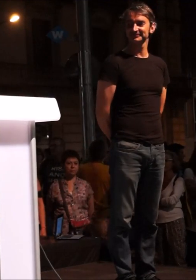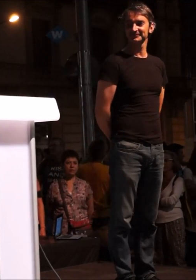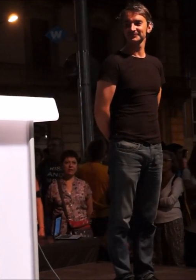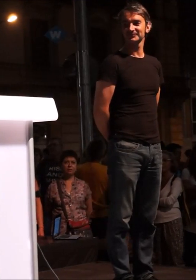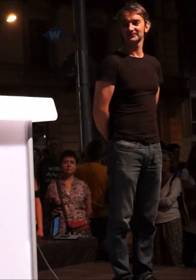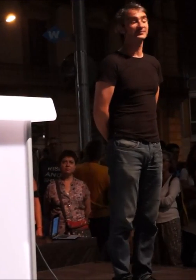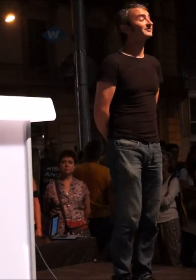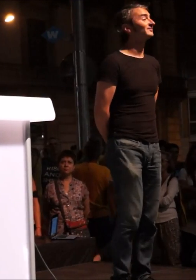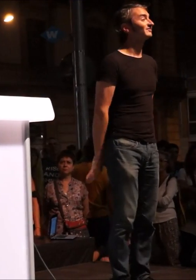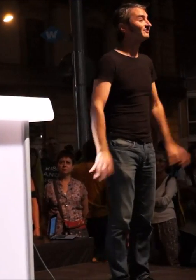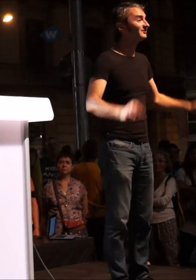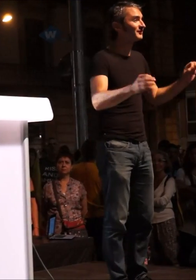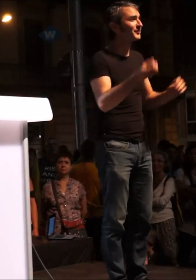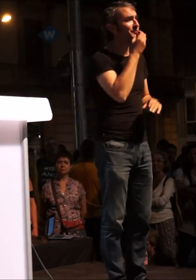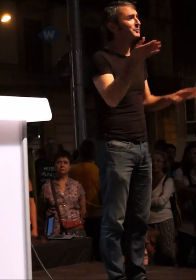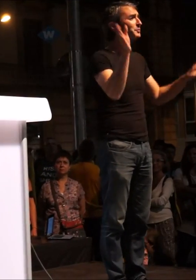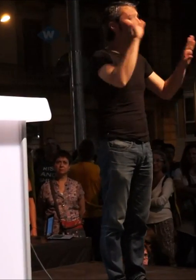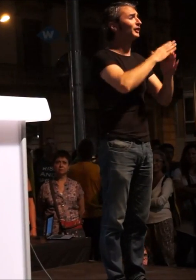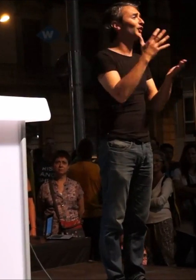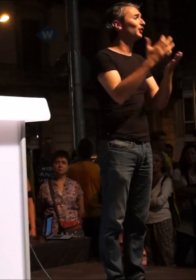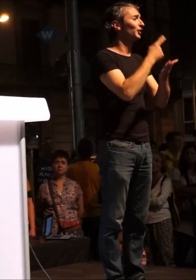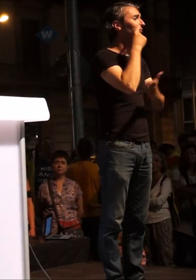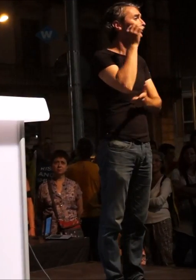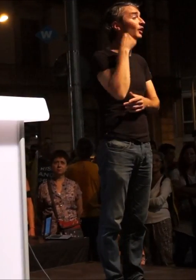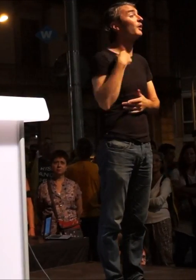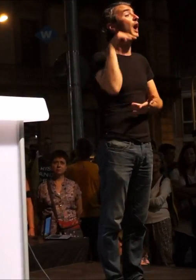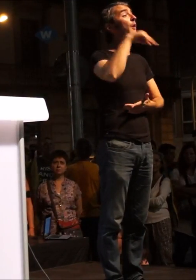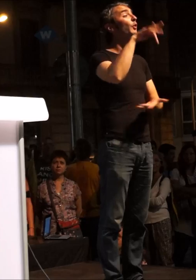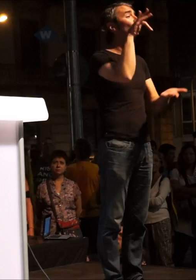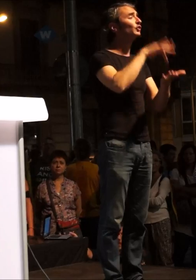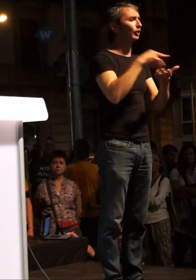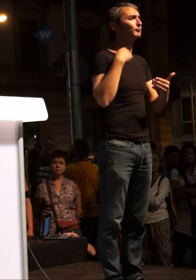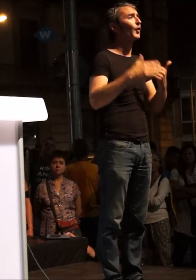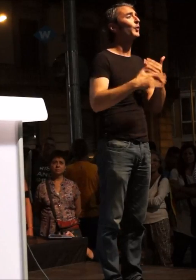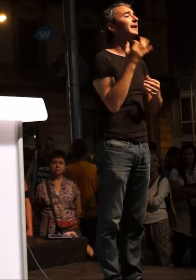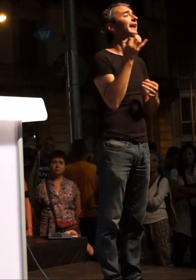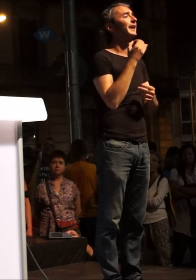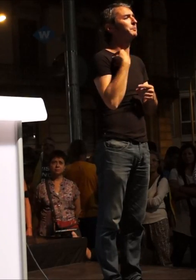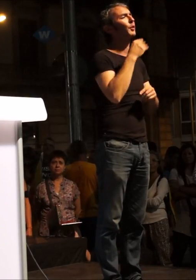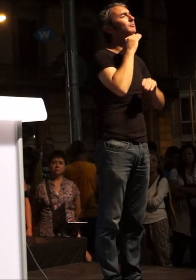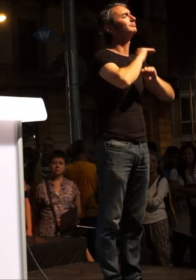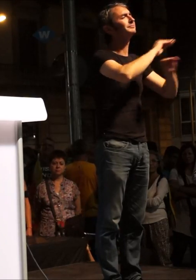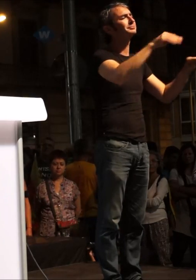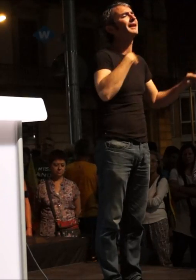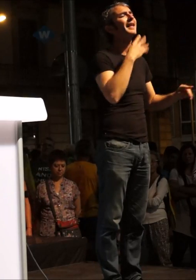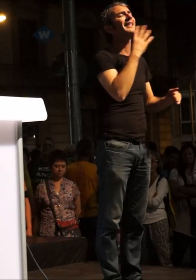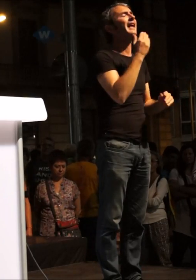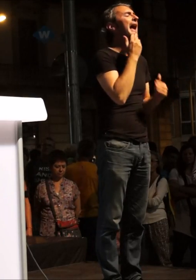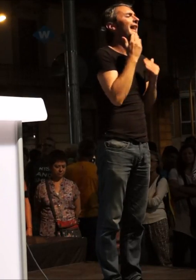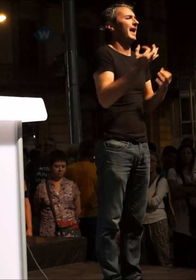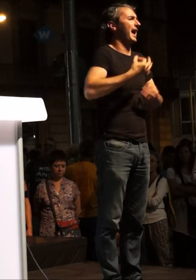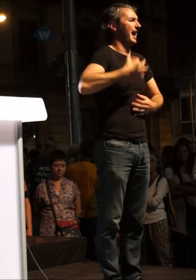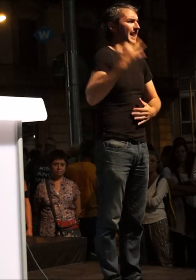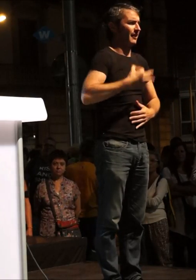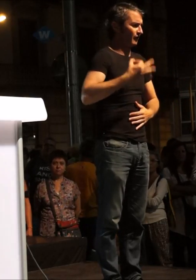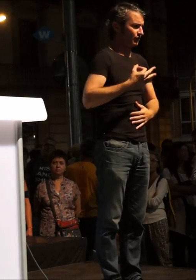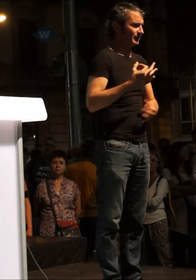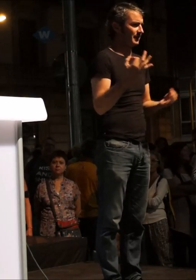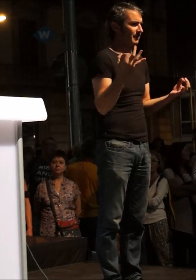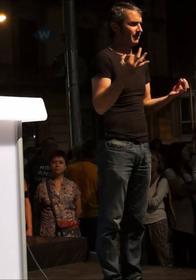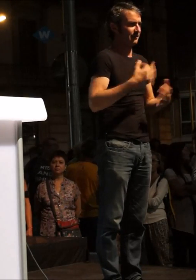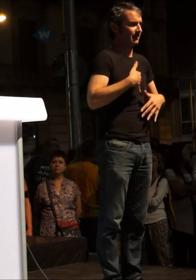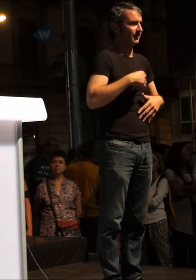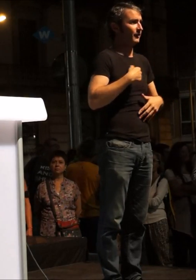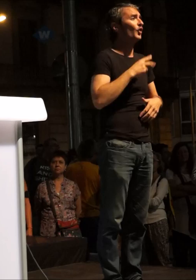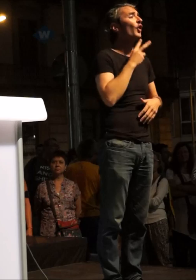Doncs bé, bona nit a totes i a tots. Avui hem de començar fent uns agraïments obligatoris i hem de dir